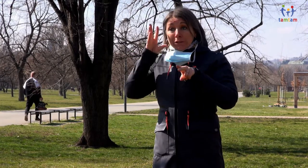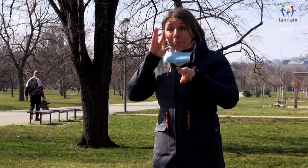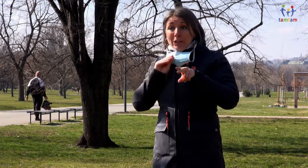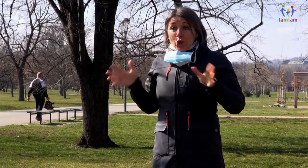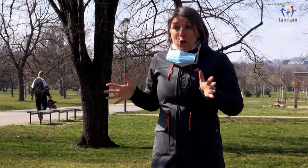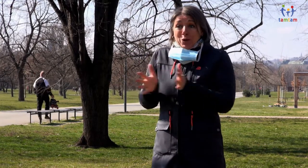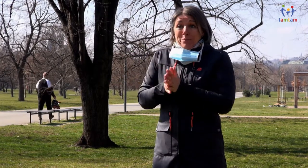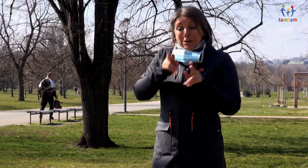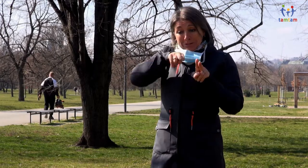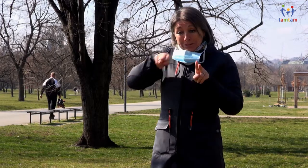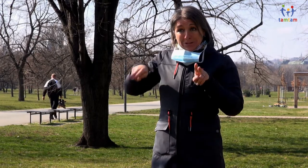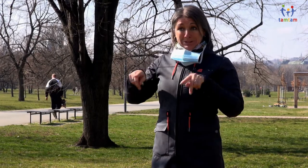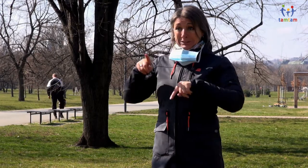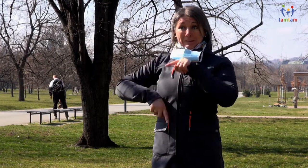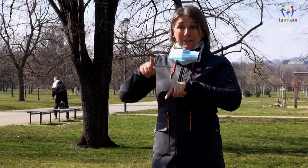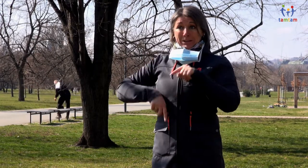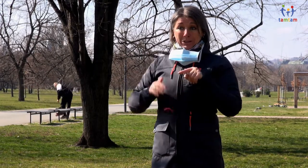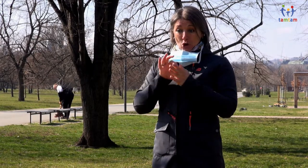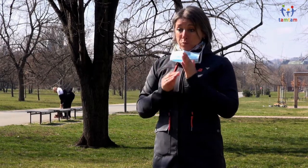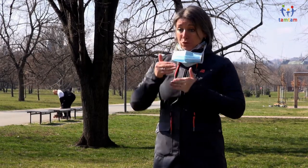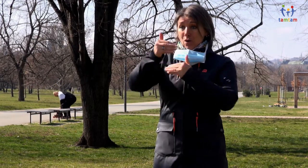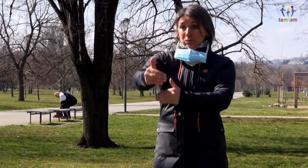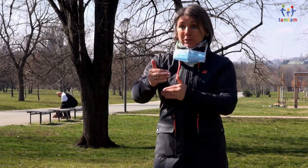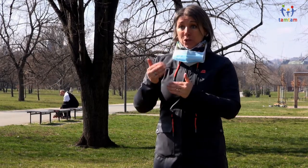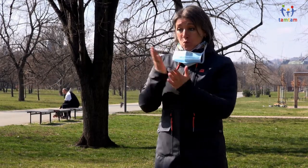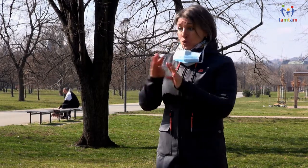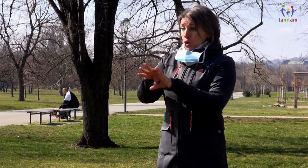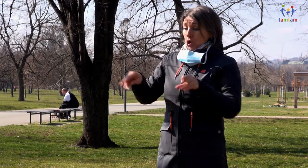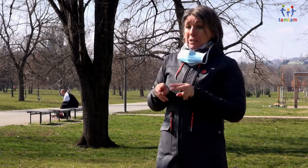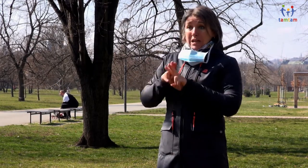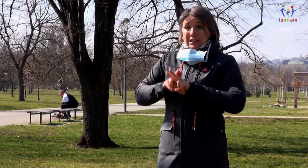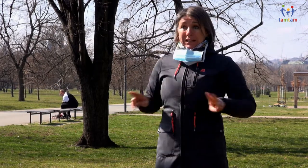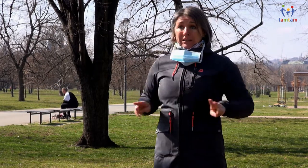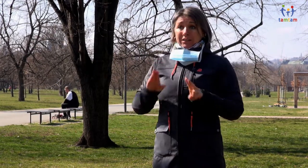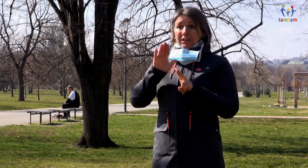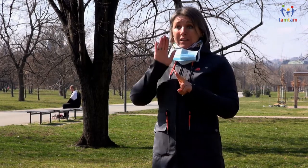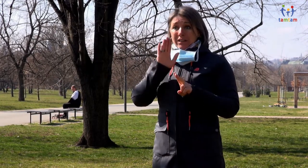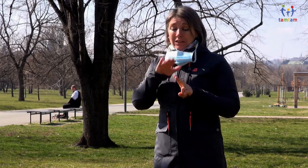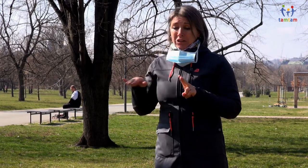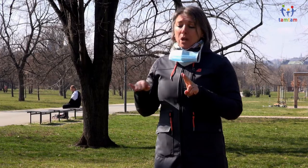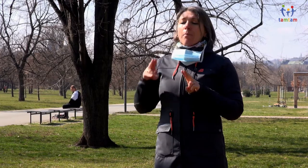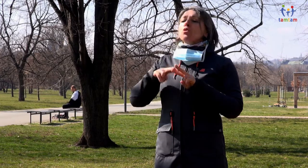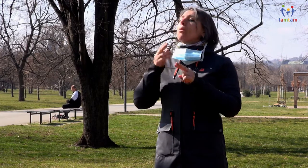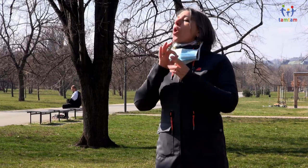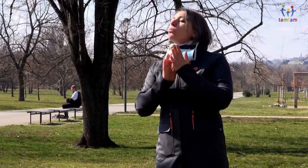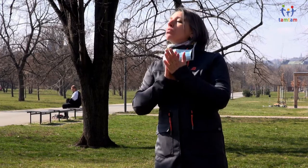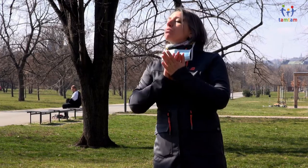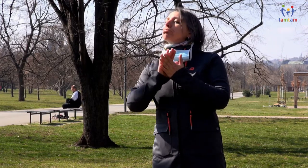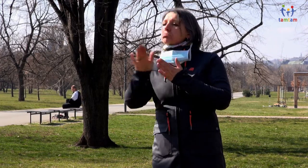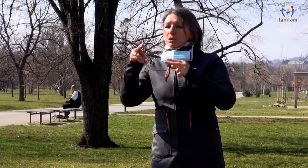pomůže tomu dítěti zachovat klid a to dítě se potom v klidu vrací zpátky do své ložnice. Naopak